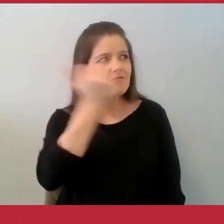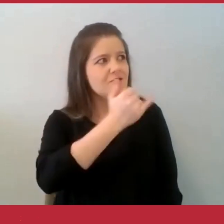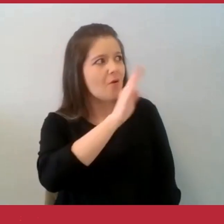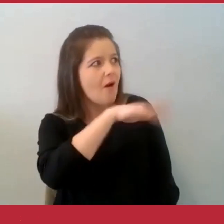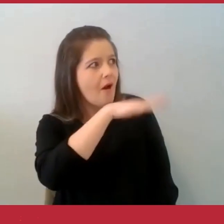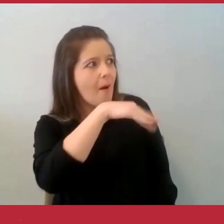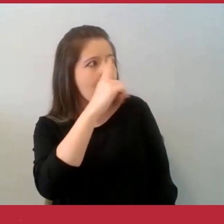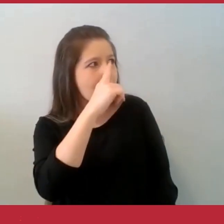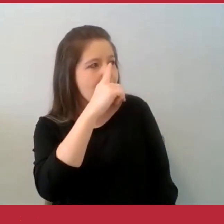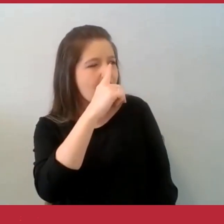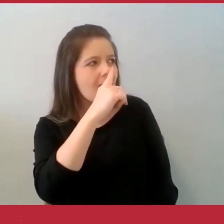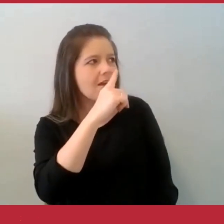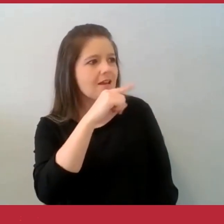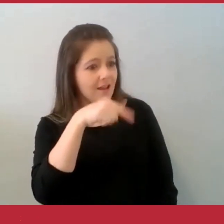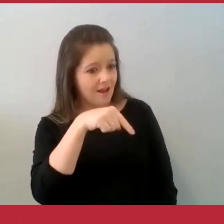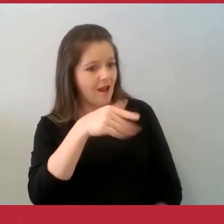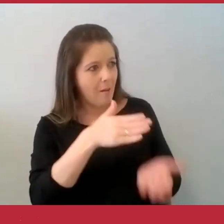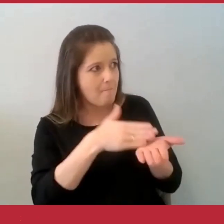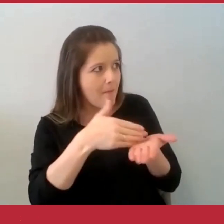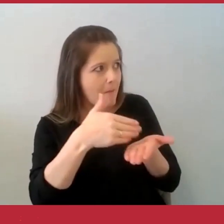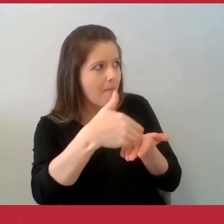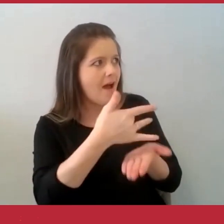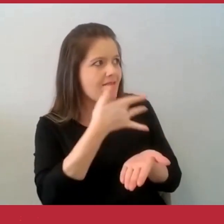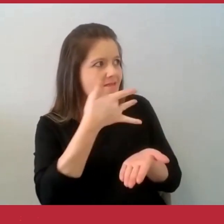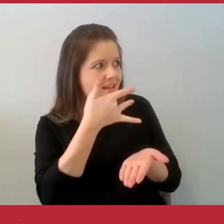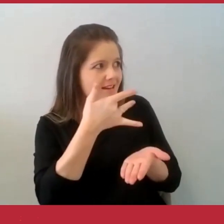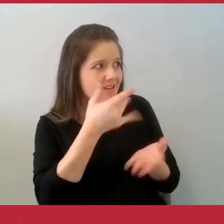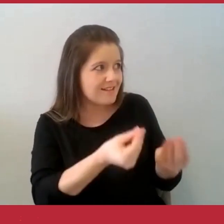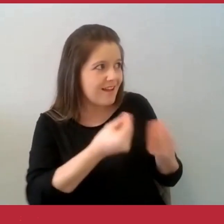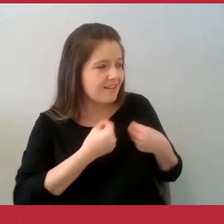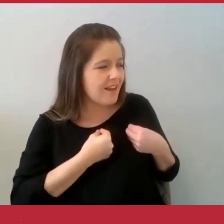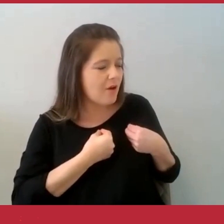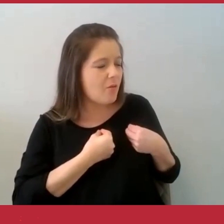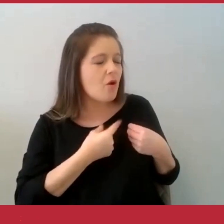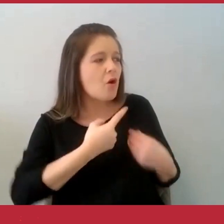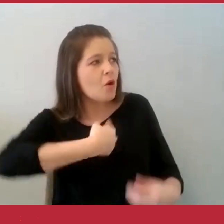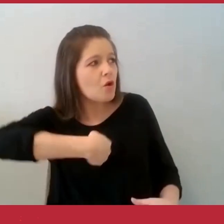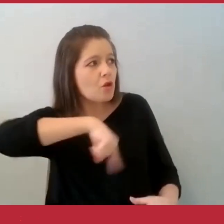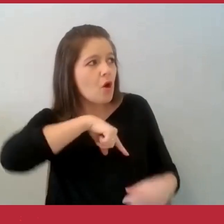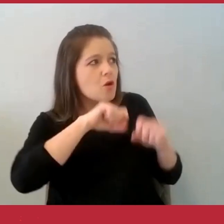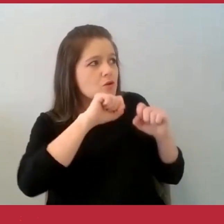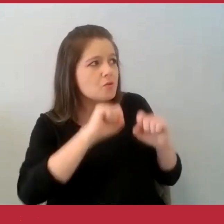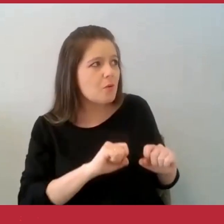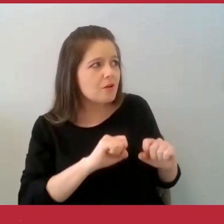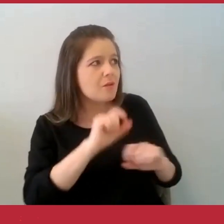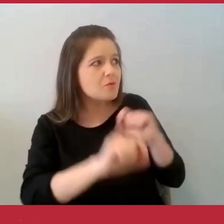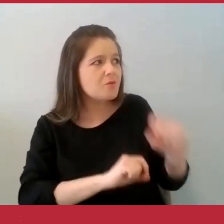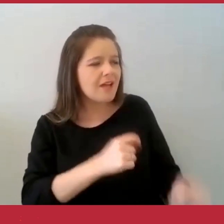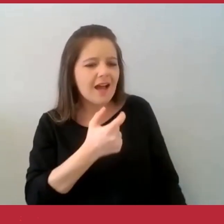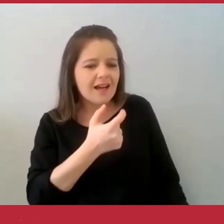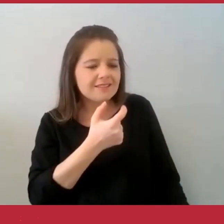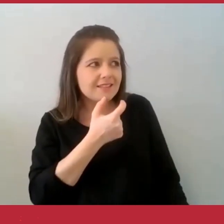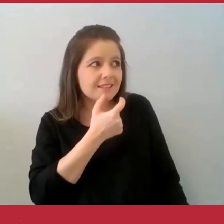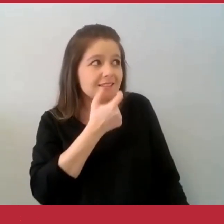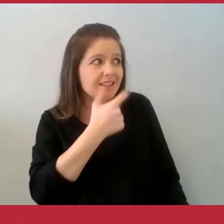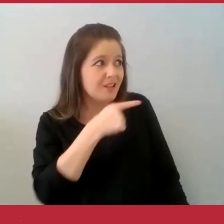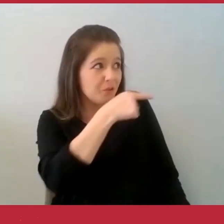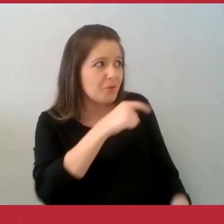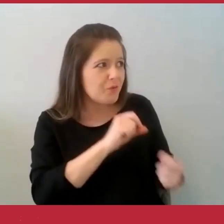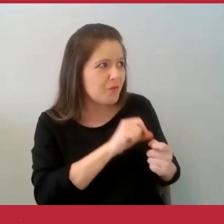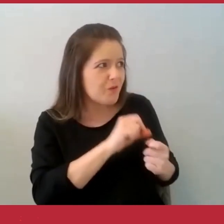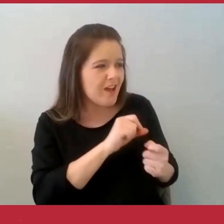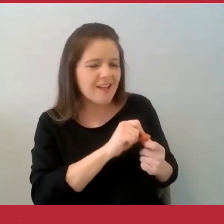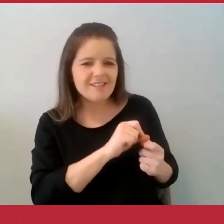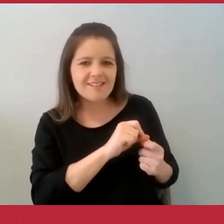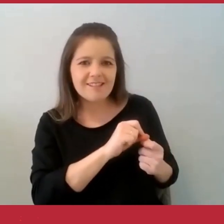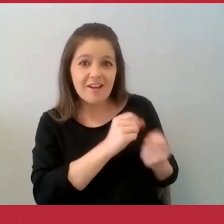ganhamos esse panetone tão gostoso, por que nós não dividimos aqueles biscoitos que você fez com